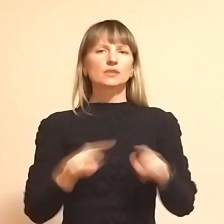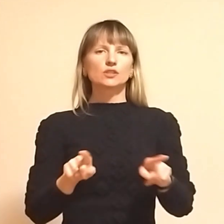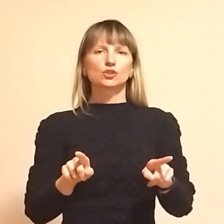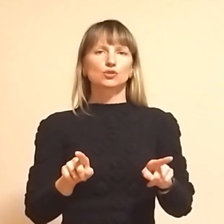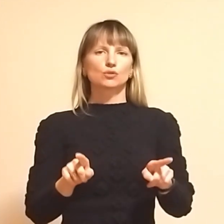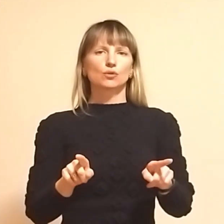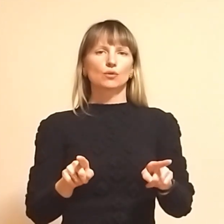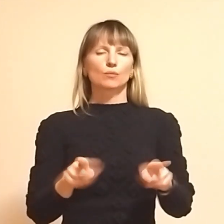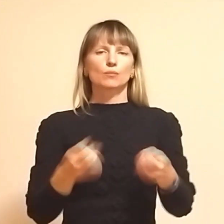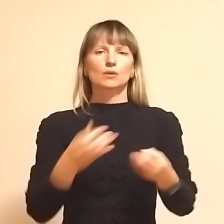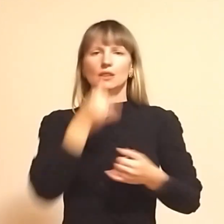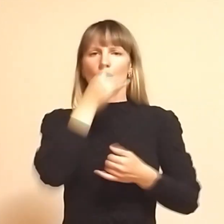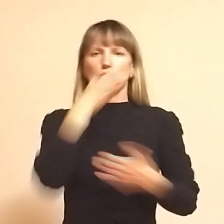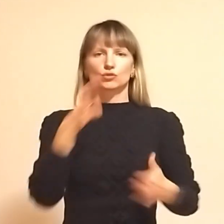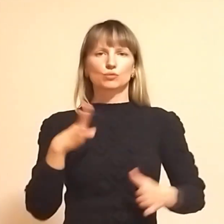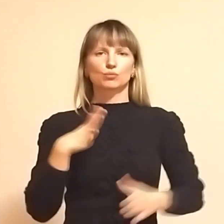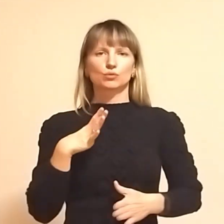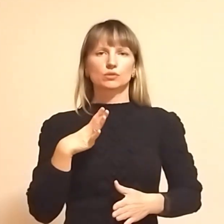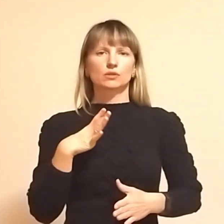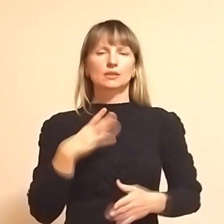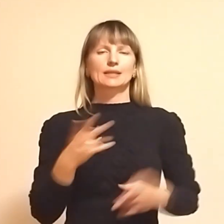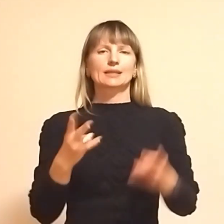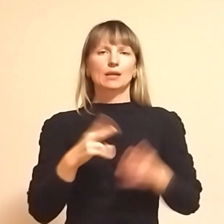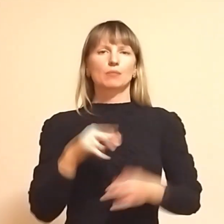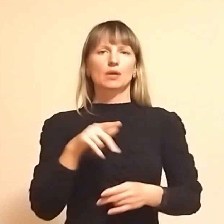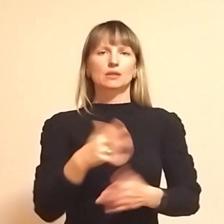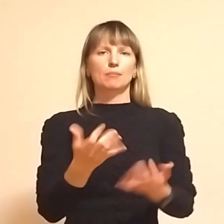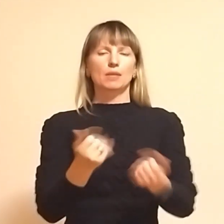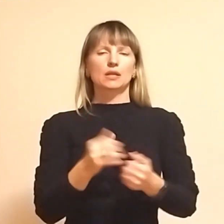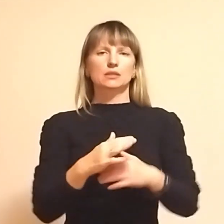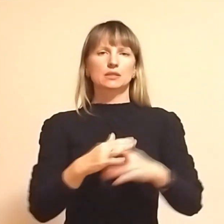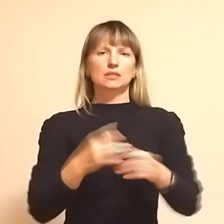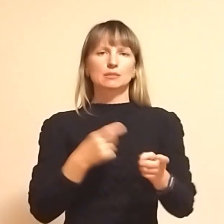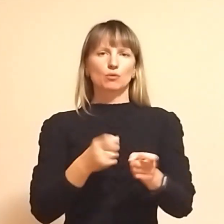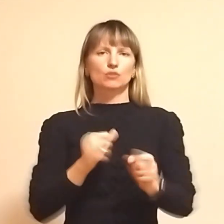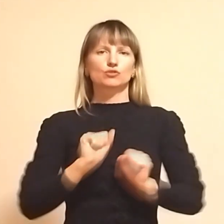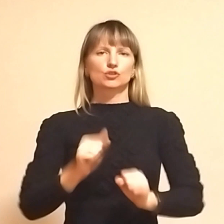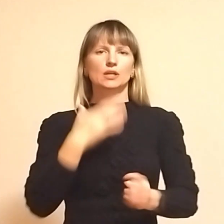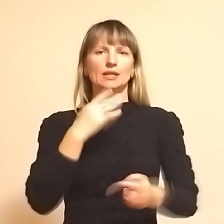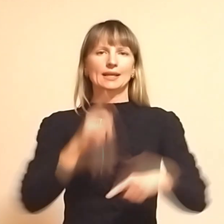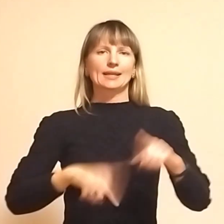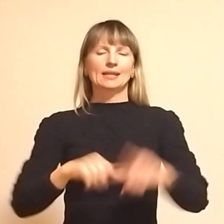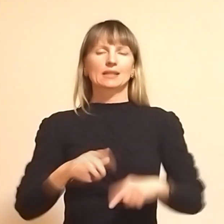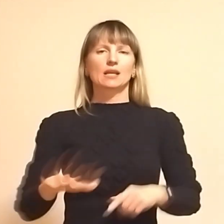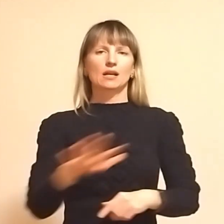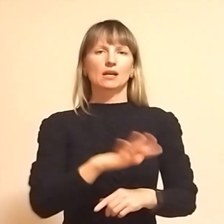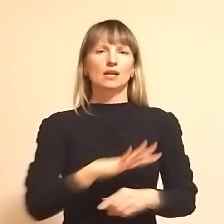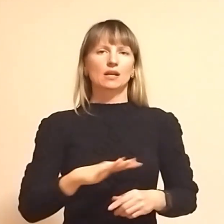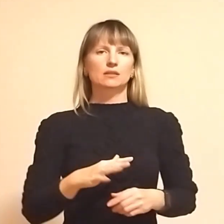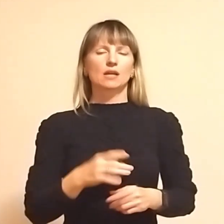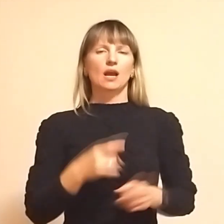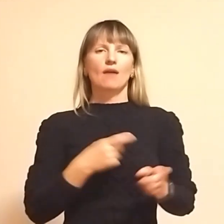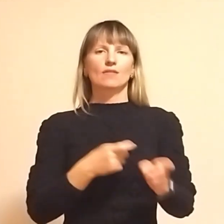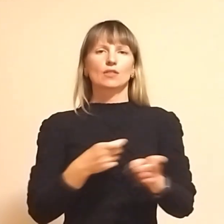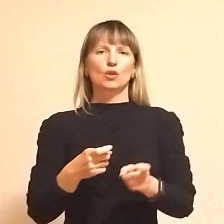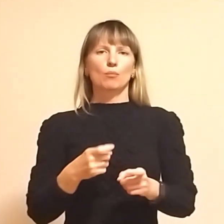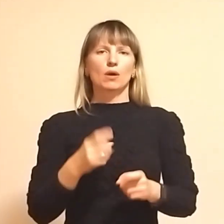просто не може бути. Треба йти, брати зброю та захищати свій рідний край. Автомат, рація,